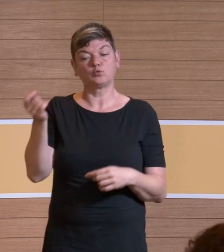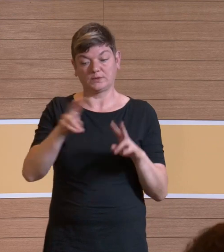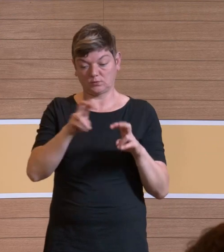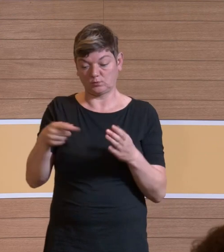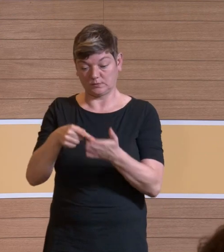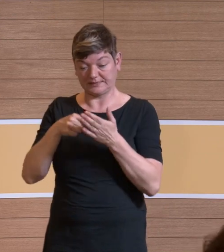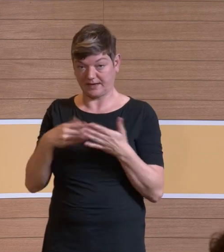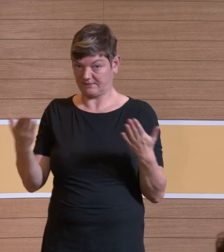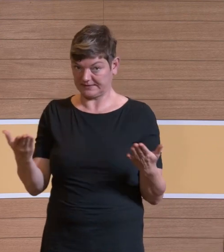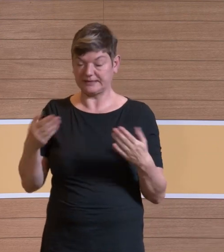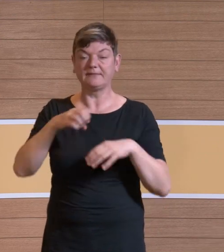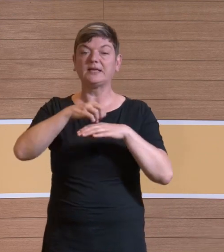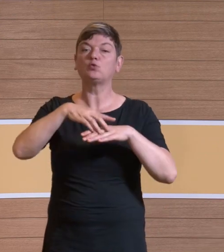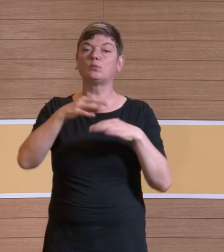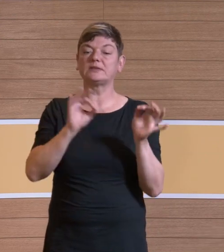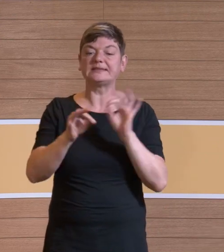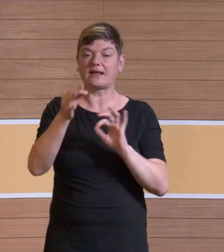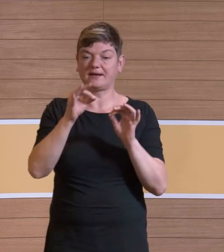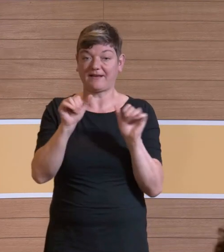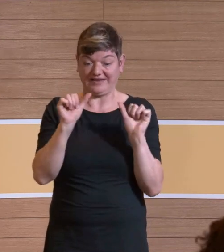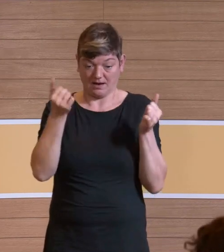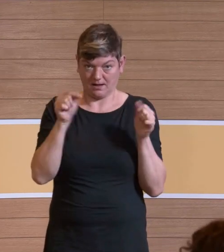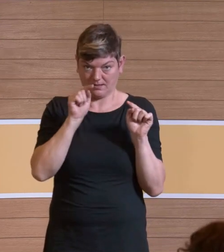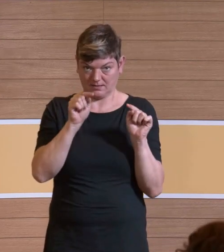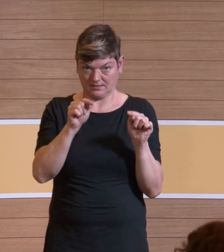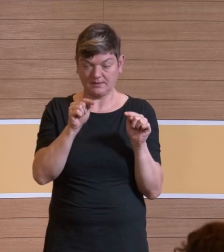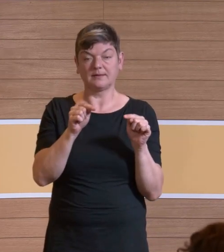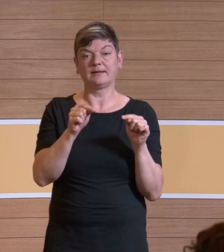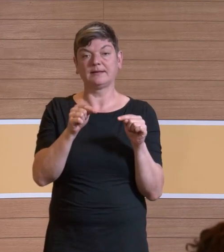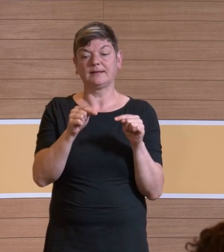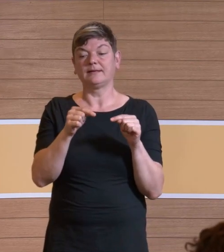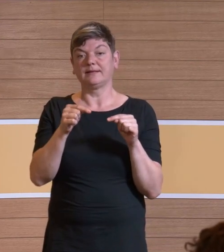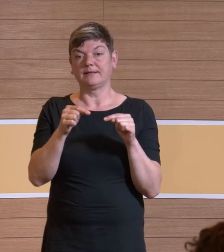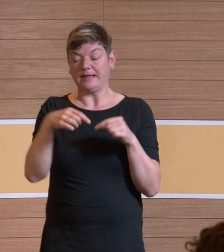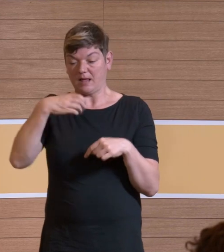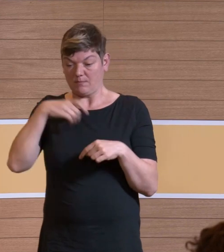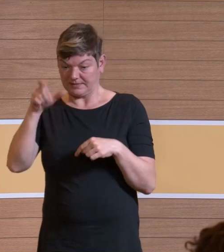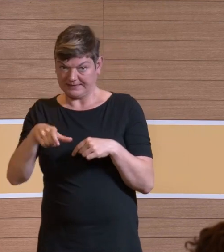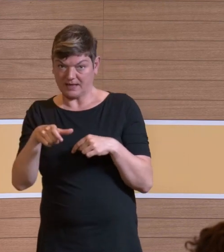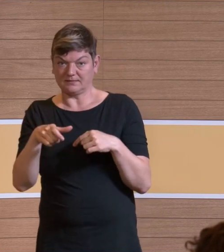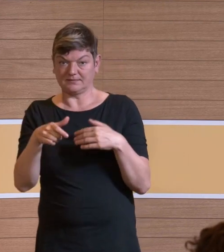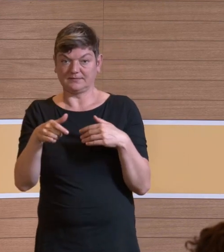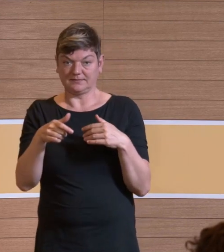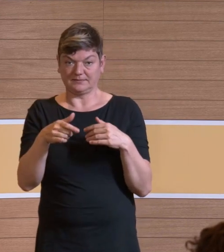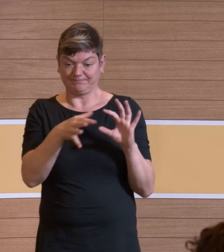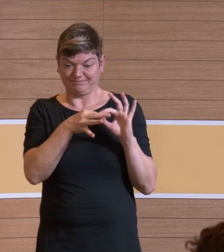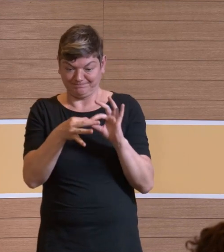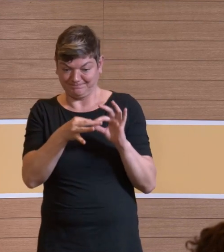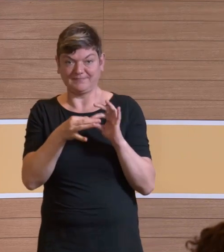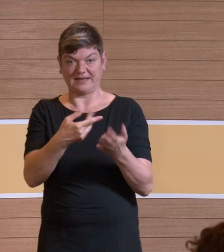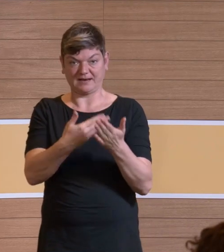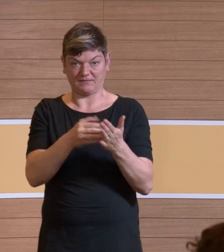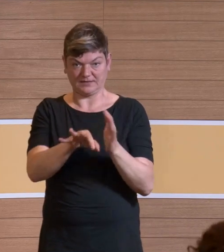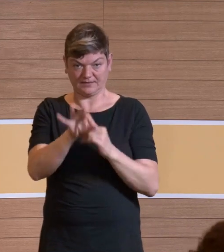ganze Tumorzellen, vitale Tumorzellen, neben dem Patienten nachweisbar sind. Es gibt eine schöne Studie an